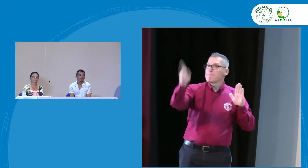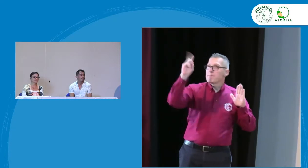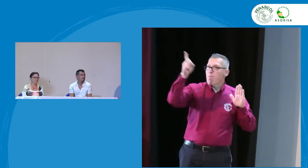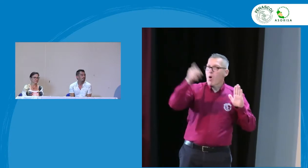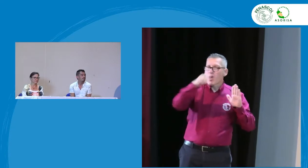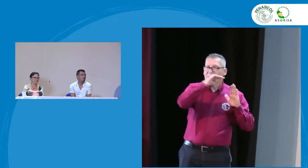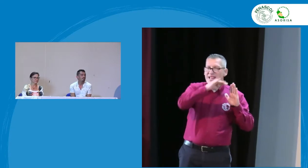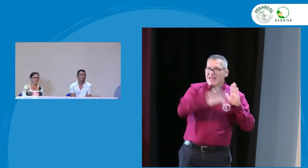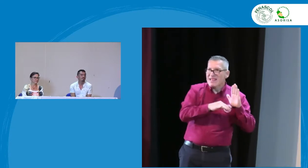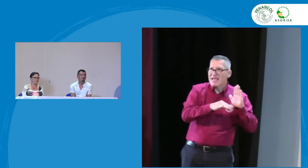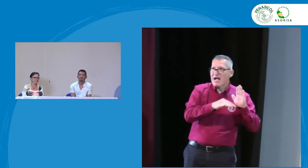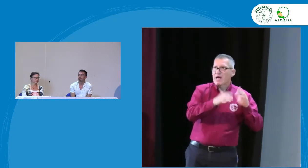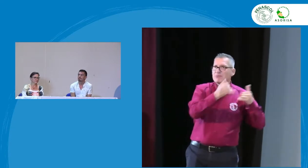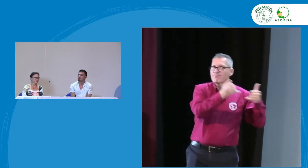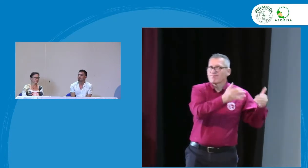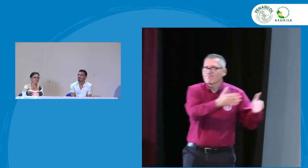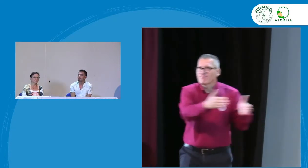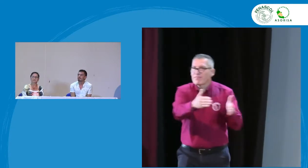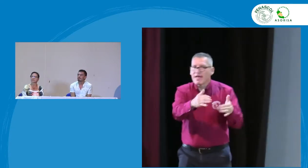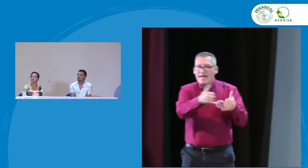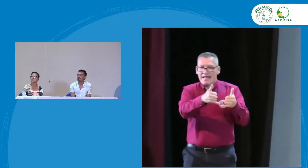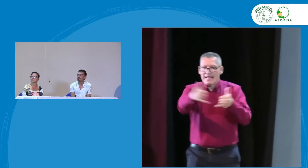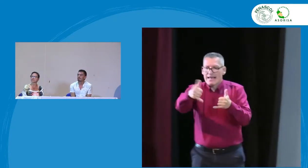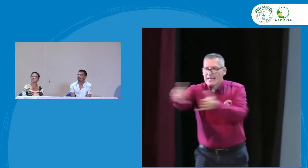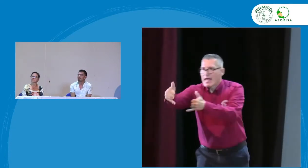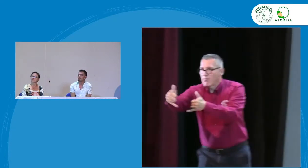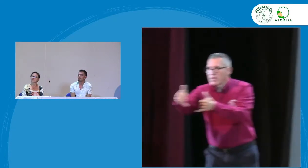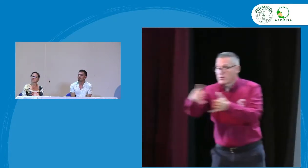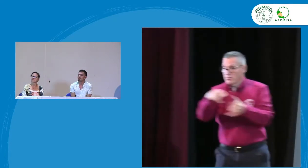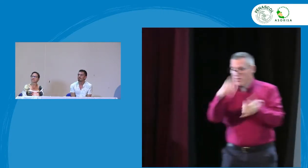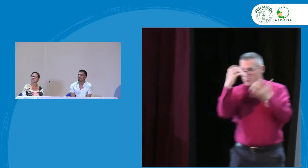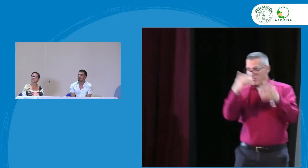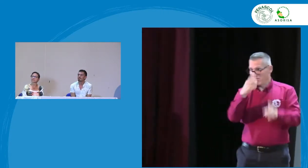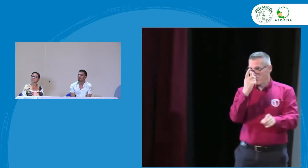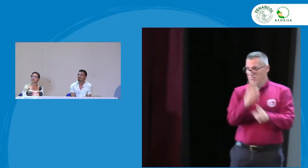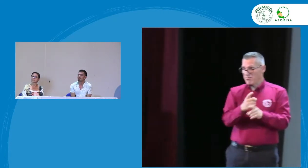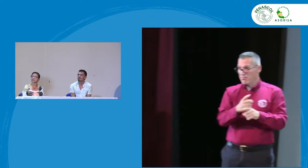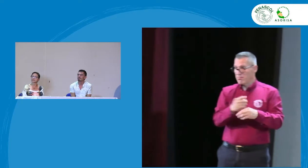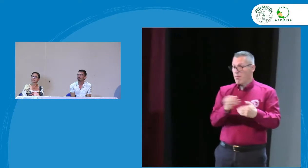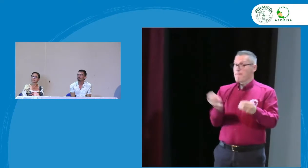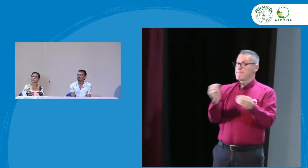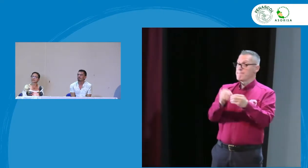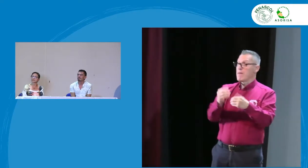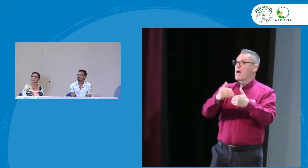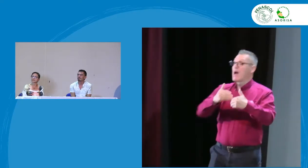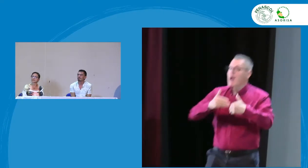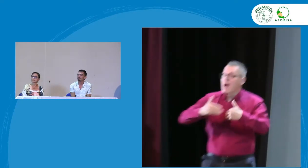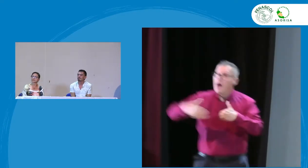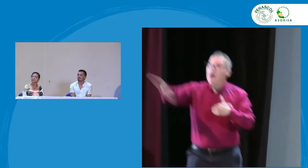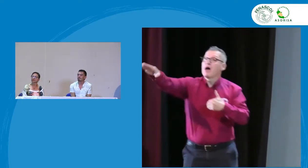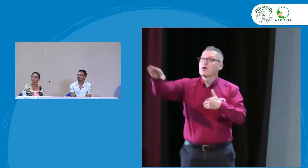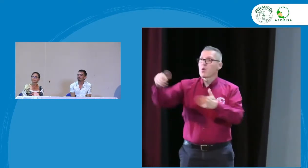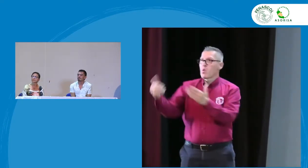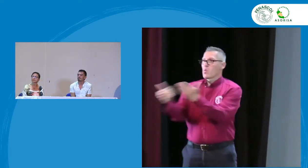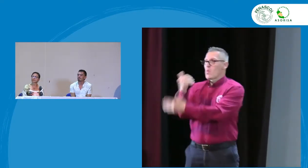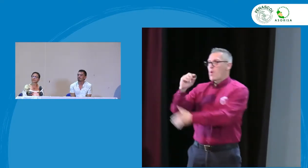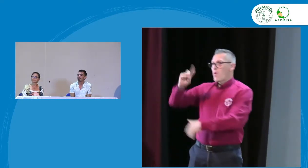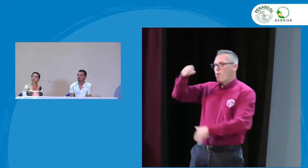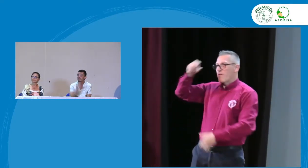el decreto las políticas todos estos instrumentos legales que nos dan línea hacia adelante se